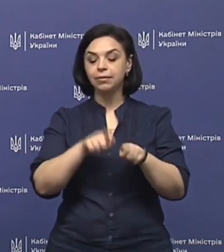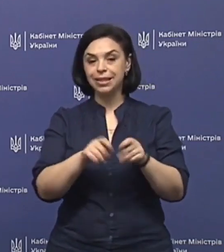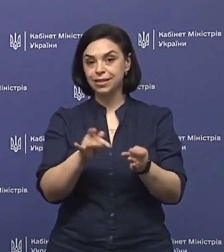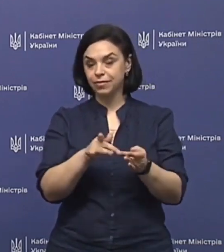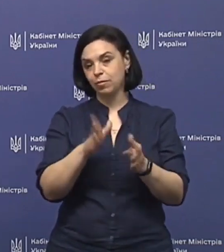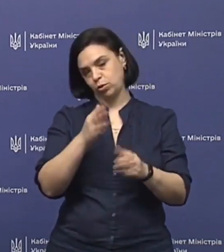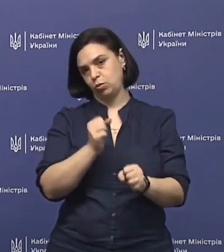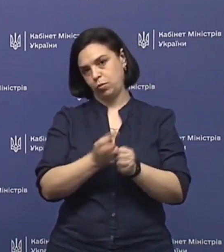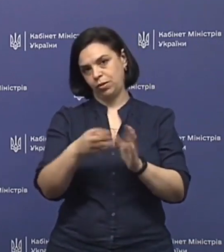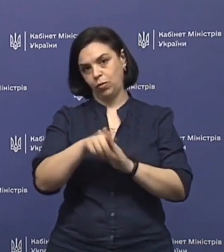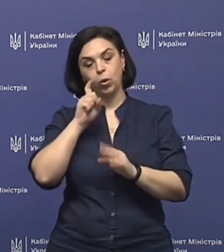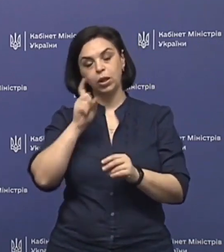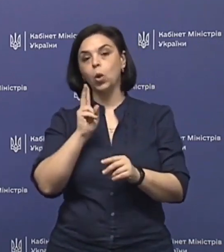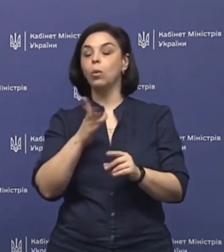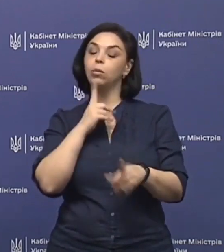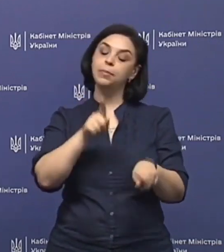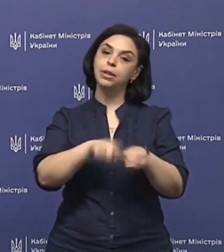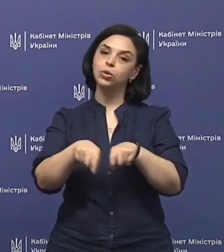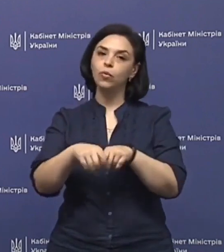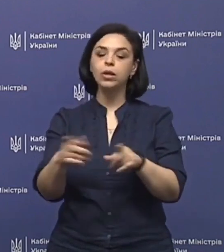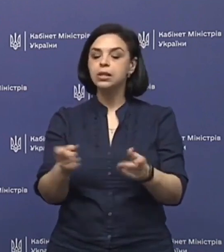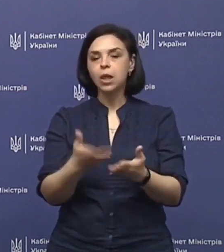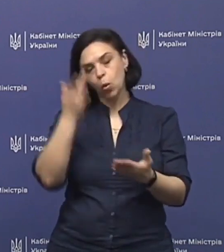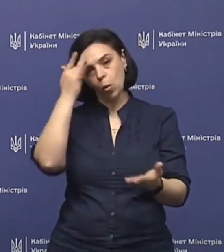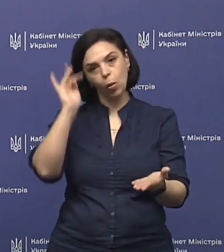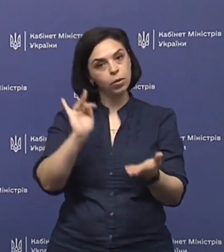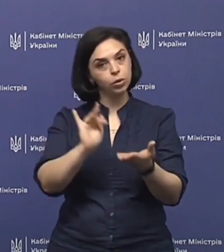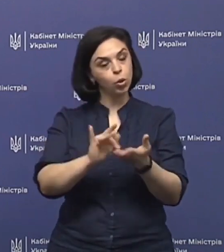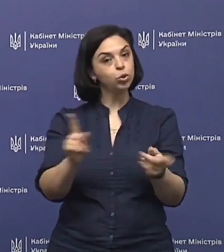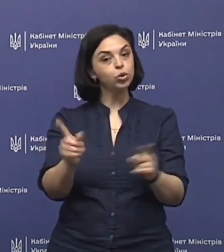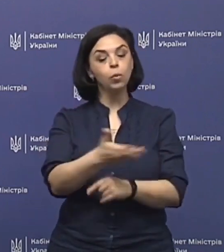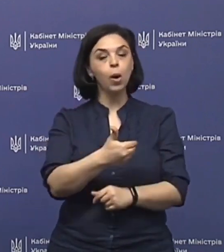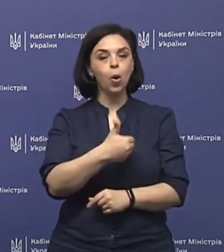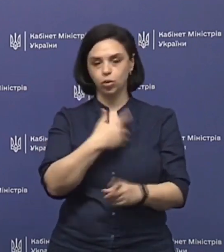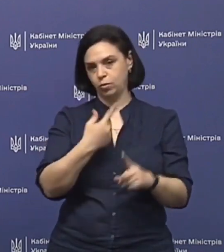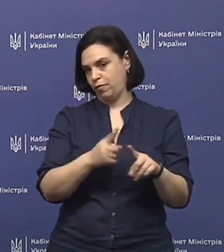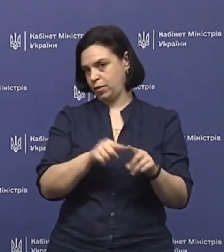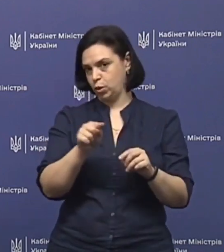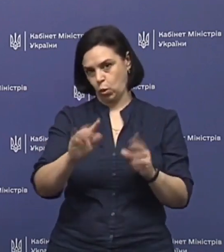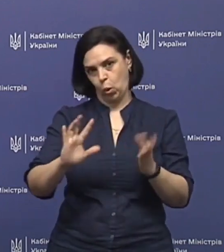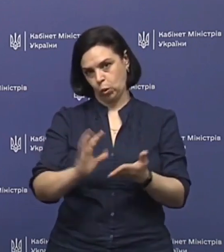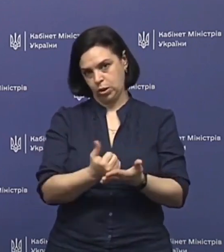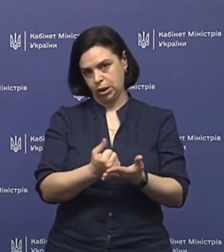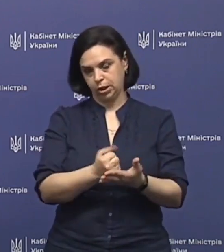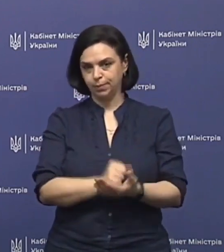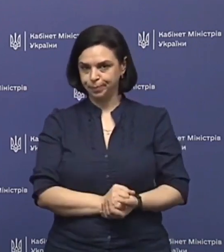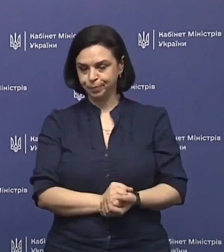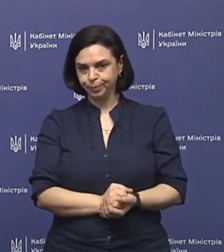робити в Україні. Кого ми будемо тестувати, з якою метою, що ми хочемо від цього десерти.